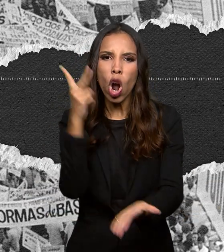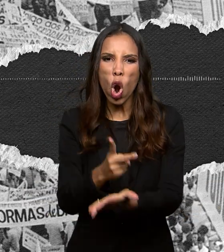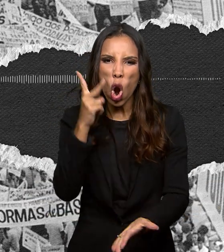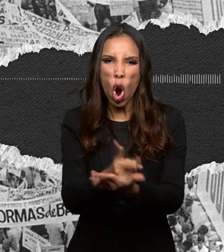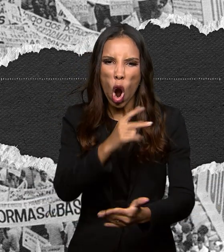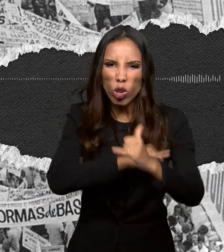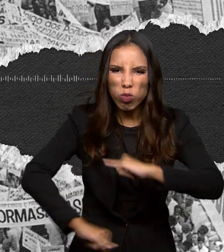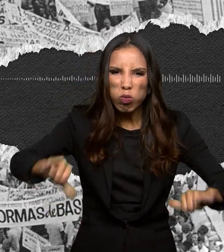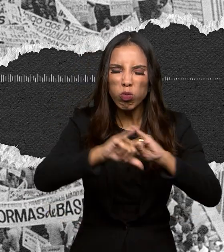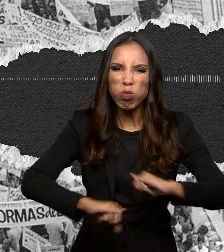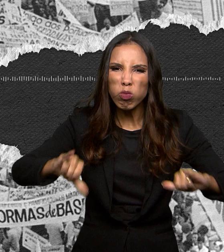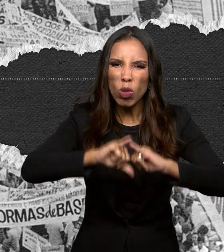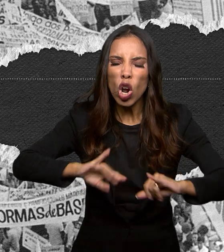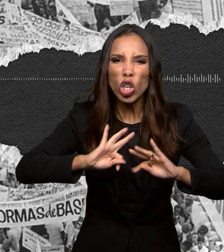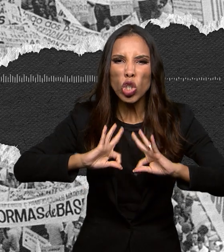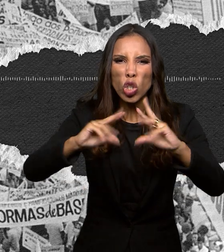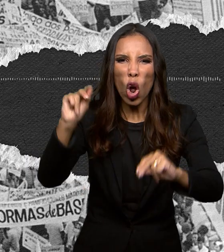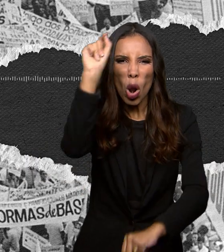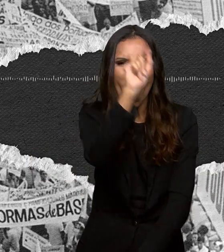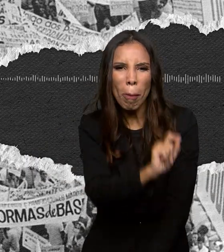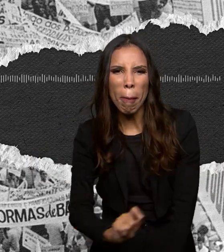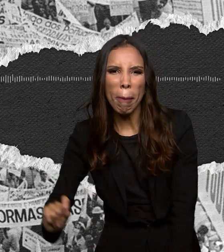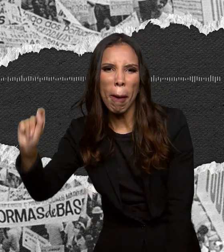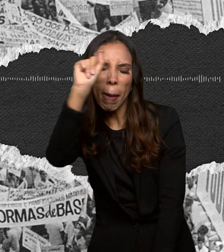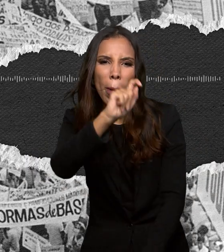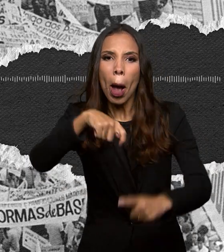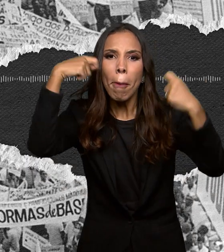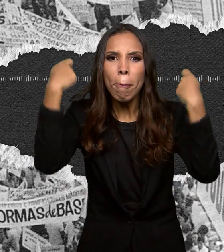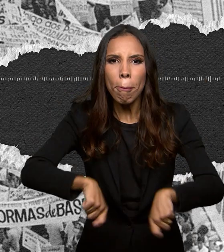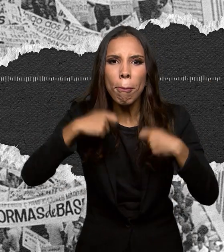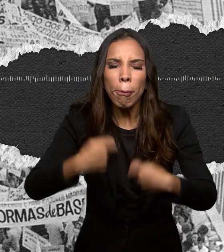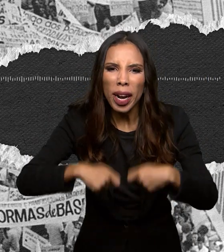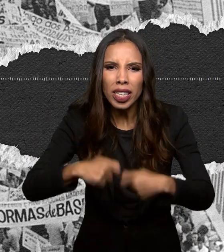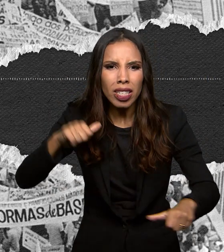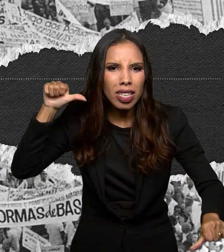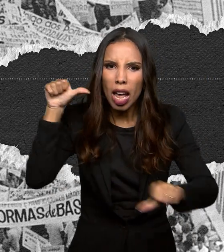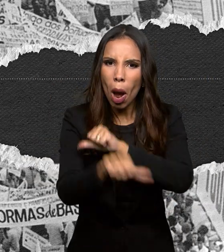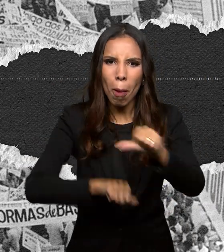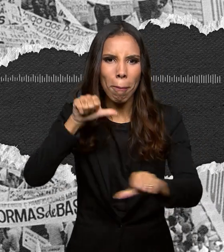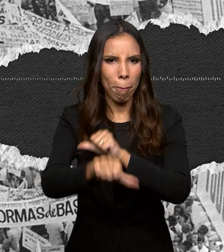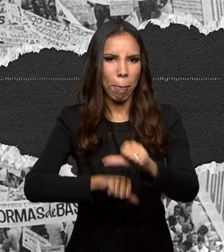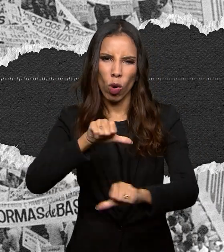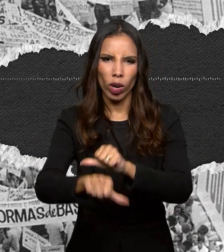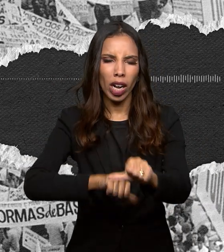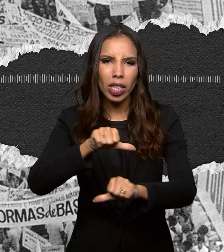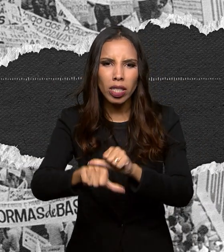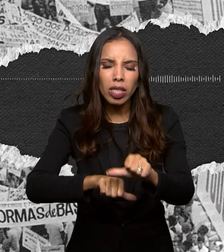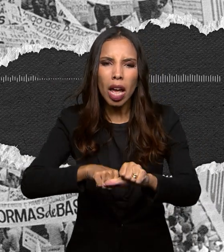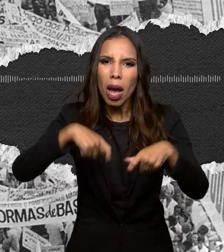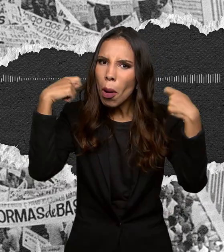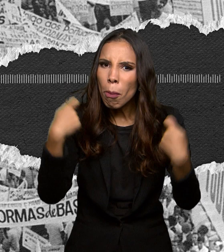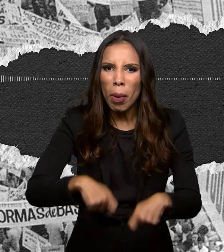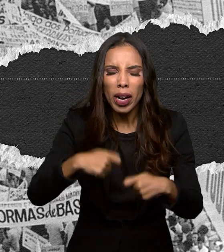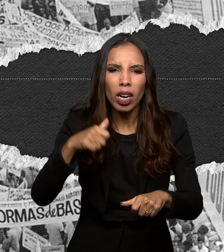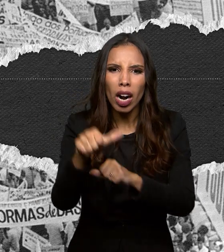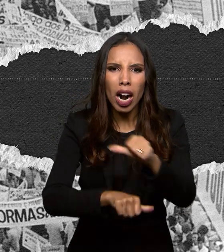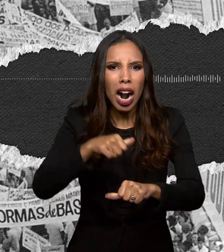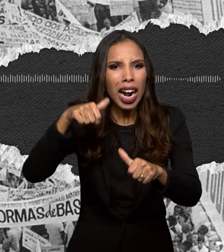os recantos da pátria a necessidade a necessidade de trabalhadores da